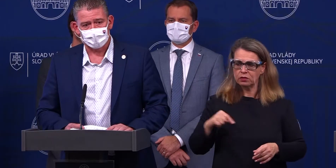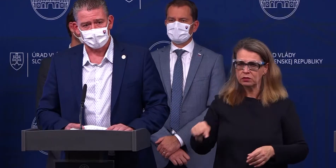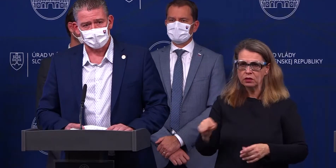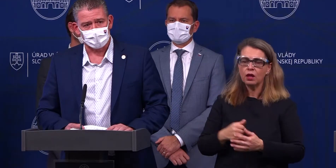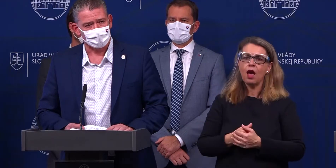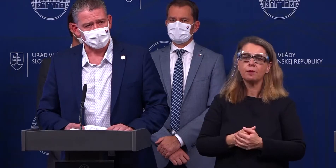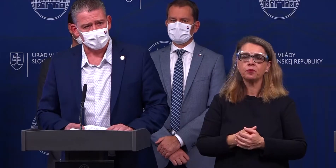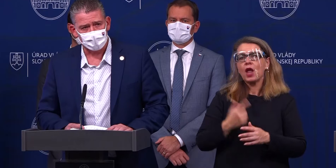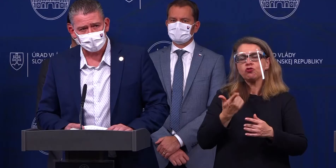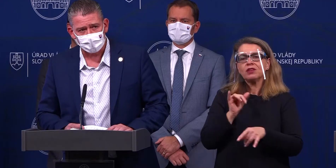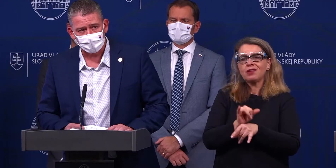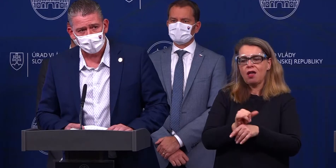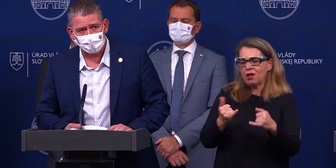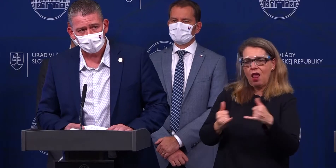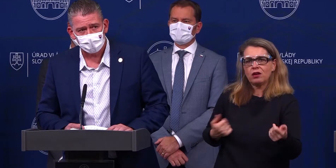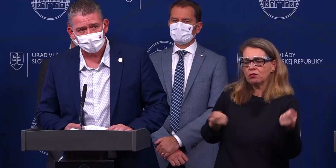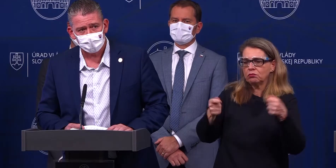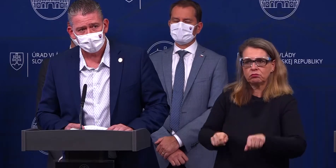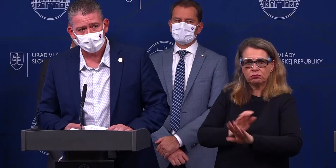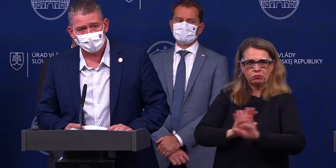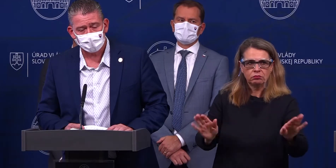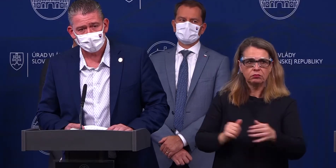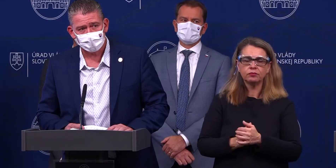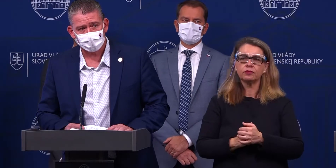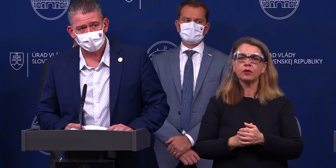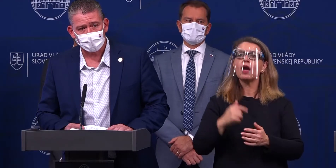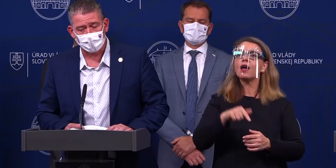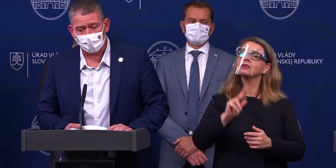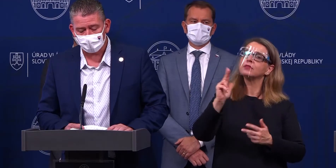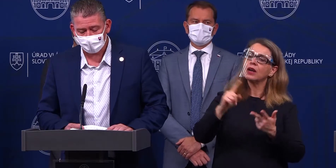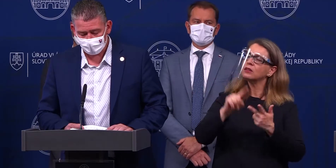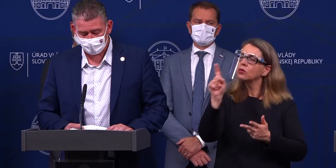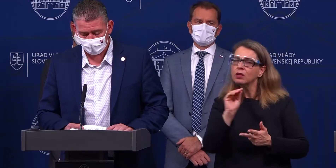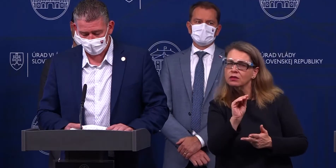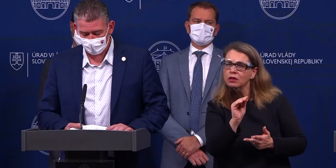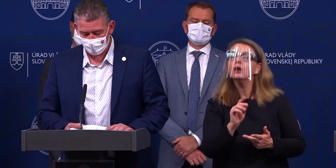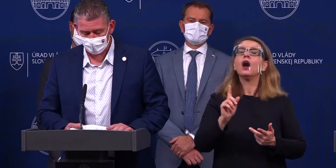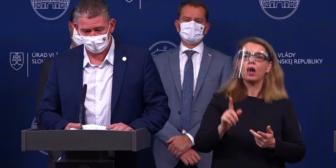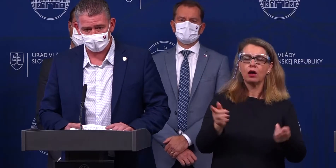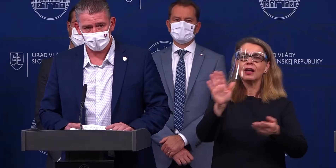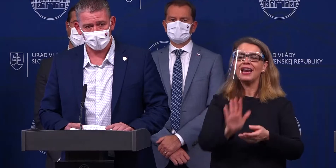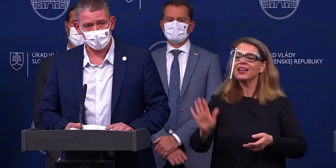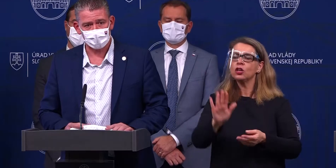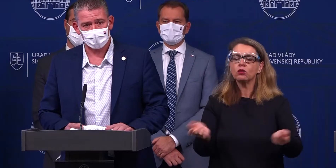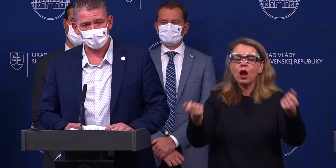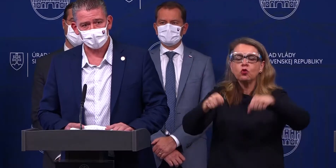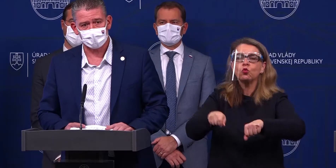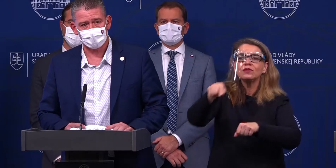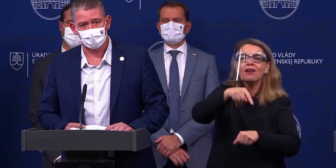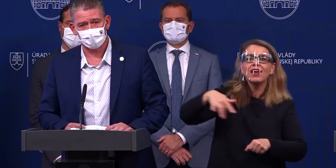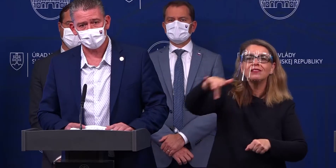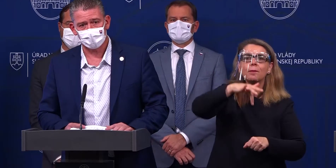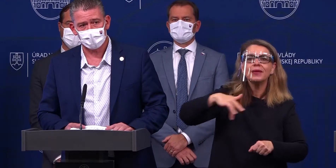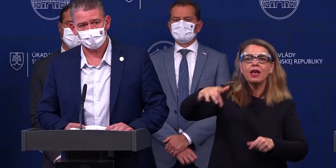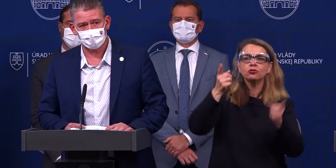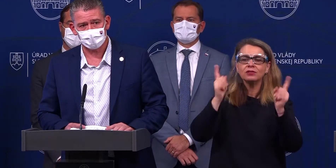A čo sa týka tá treťa otázka bola... To bolo také, že uzavretie možno nejakej časti rizikovej ako lokálne. Ten s tým regionálnym prístupom momentálne podľa